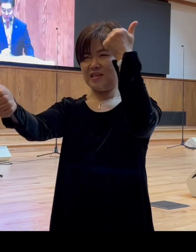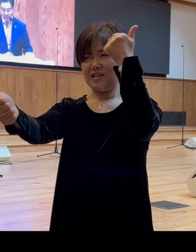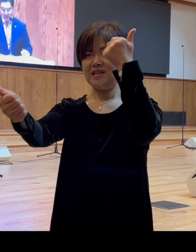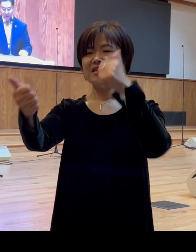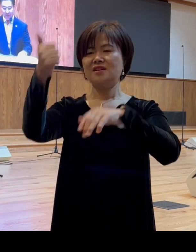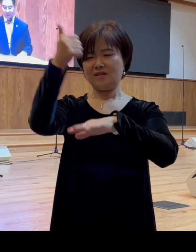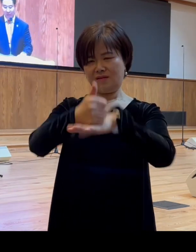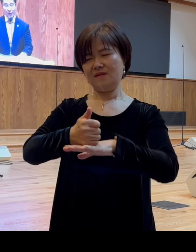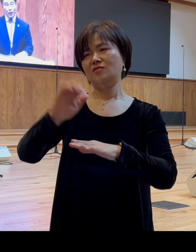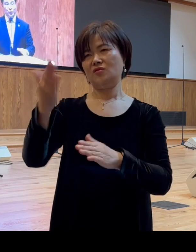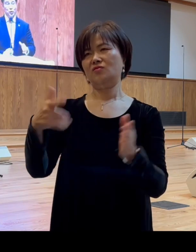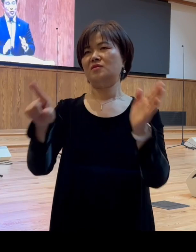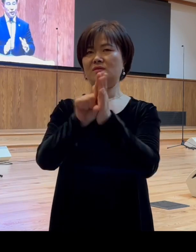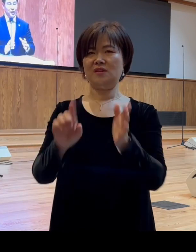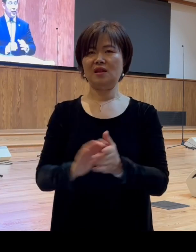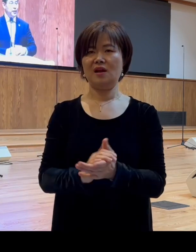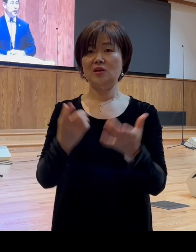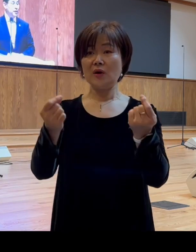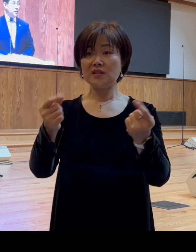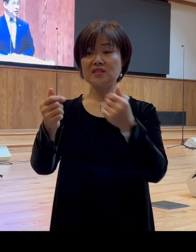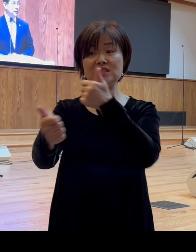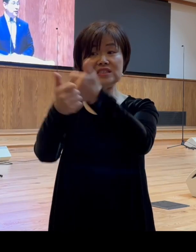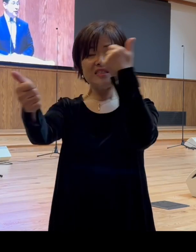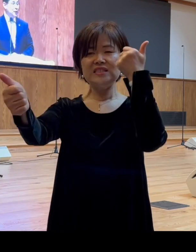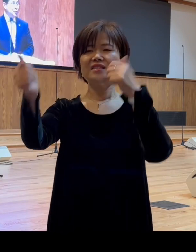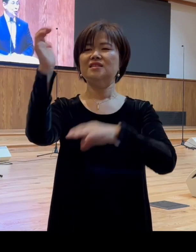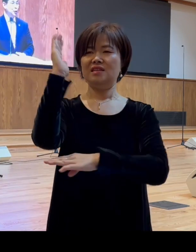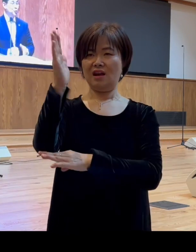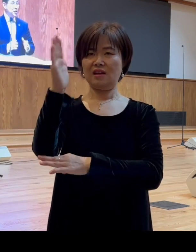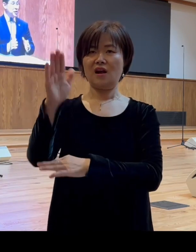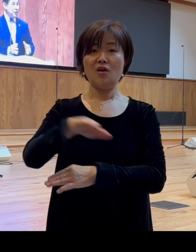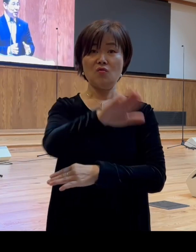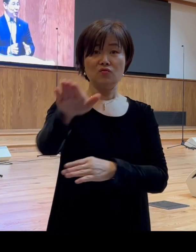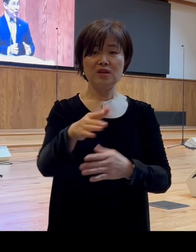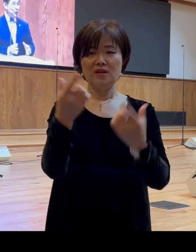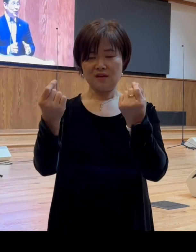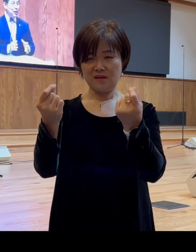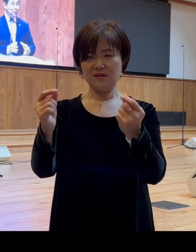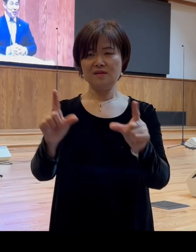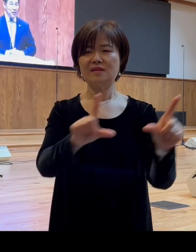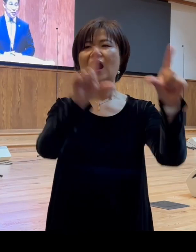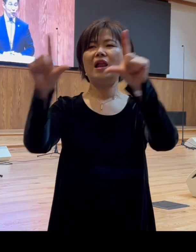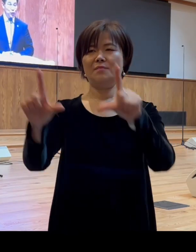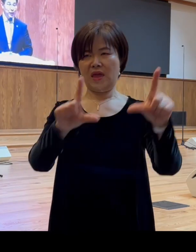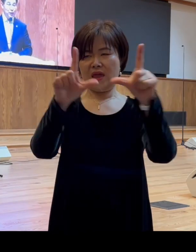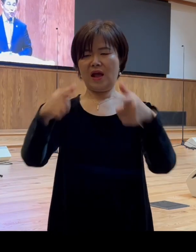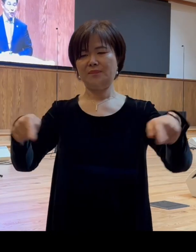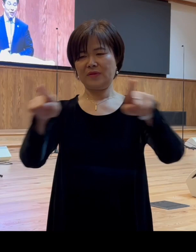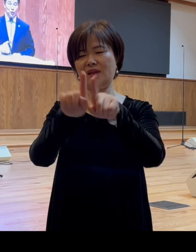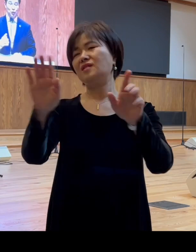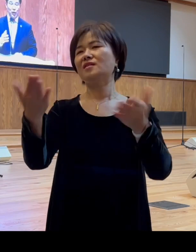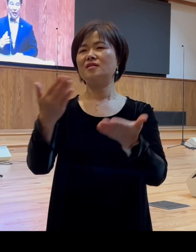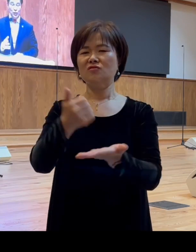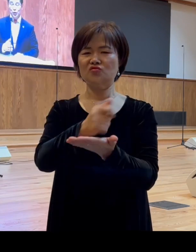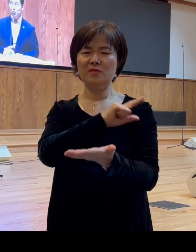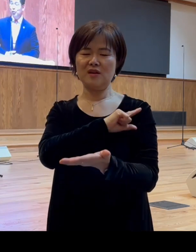여러분 이런 승리의 이야기가 저와 여러분의 삶에도 함께 하실 수 있기를 주님의 이름으로 간절히 추건합니다